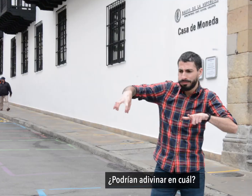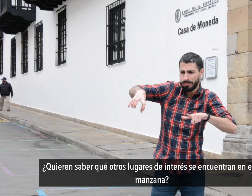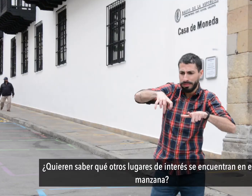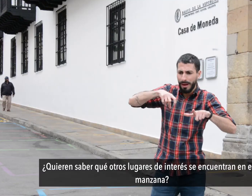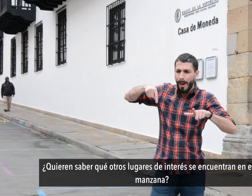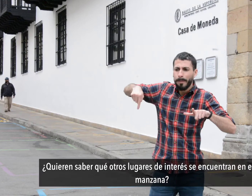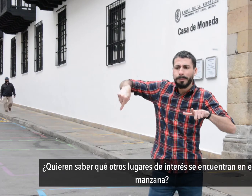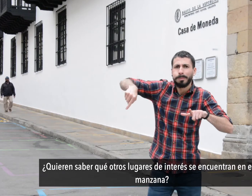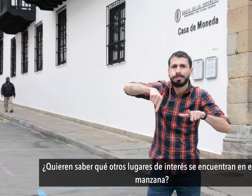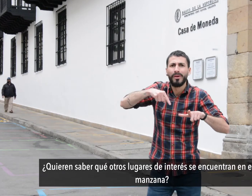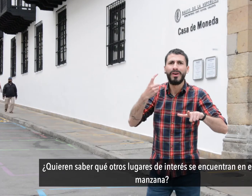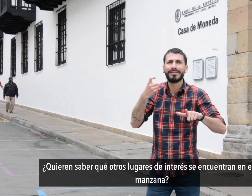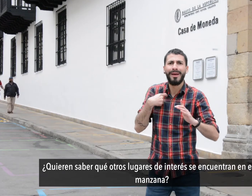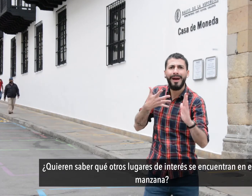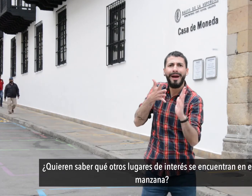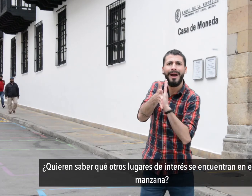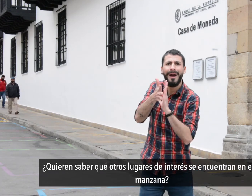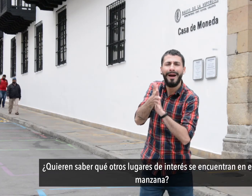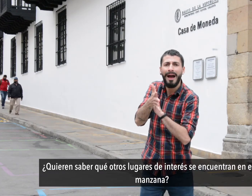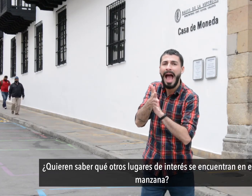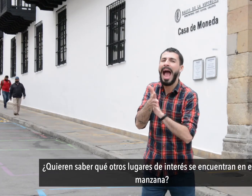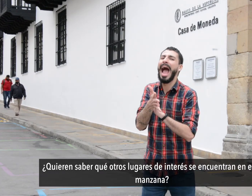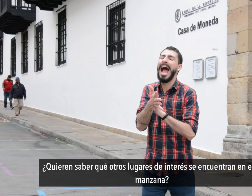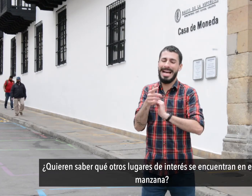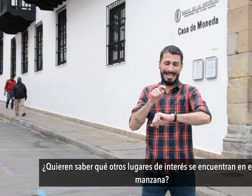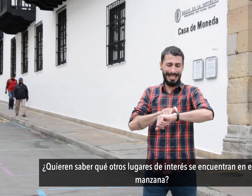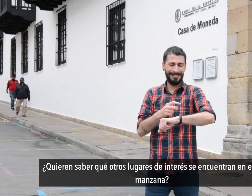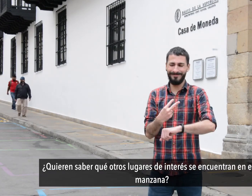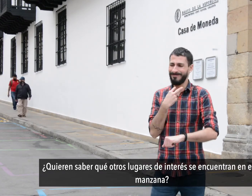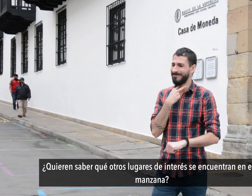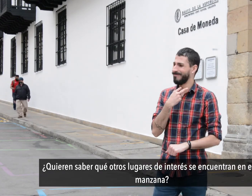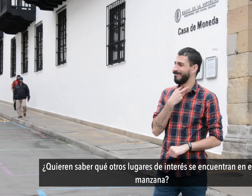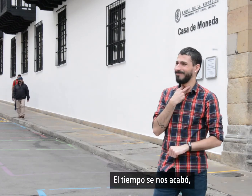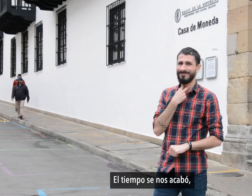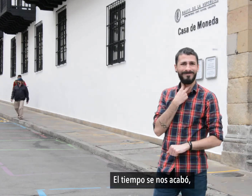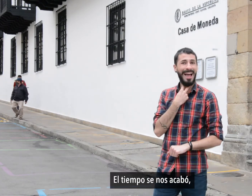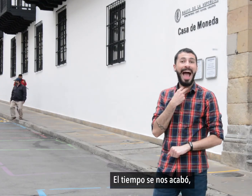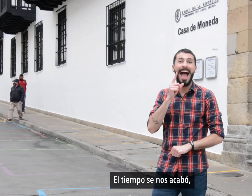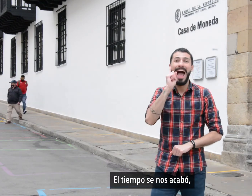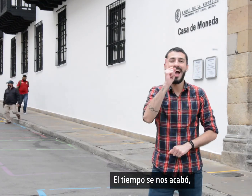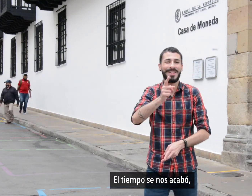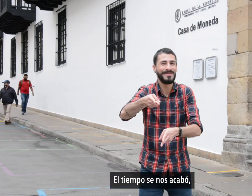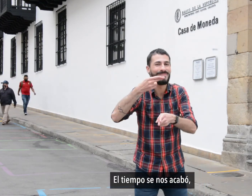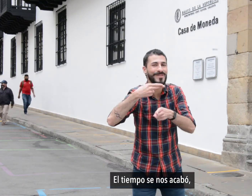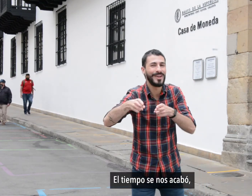¿Quieren saber qué otros lugares de interés se encuentran esta manzana? El tiempo se nos acabó.